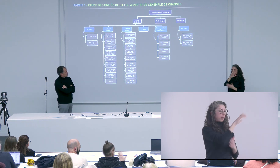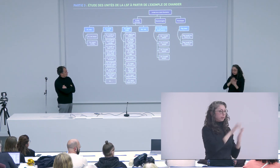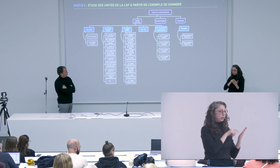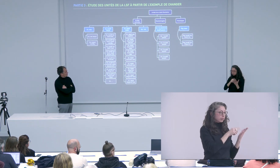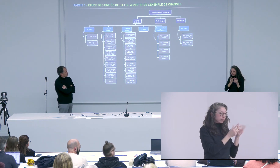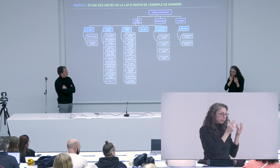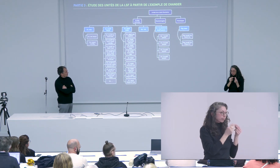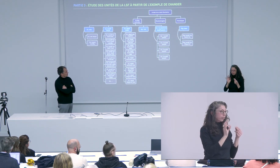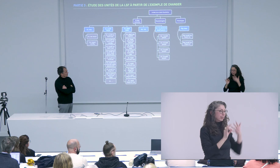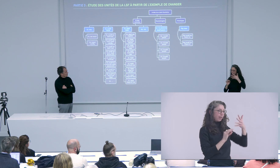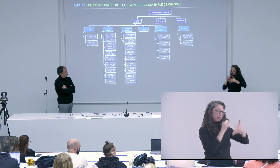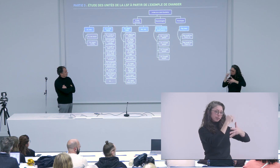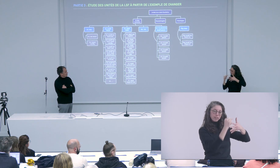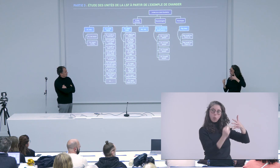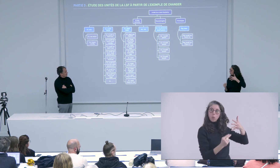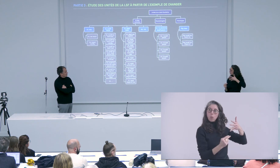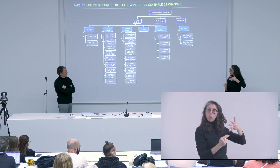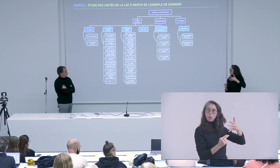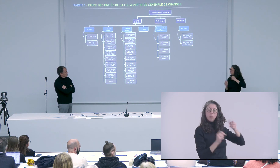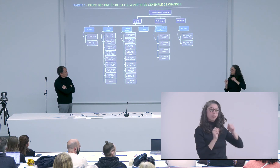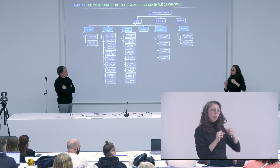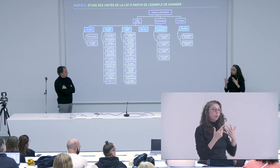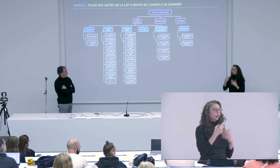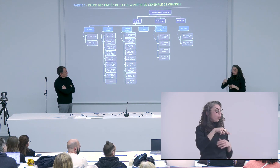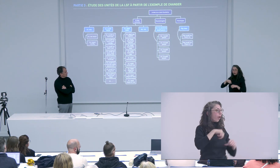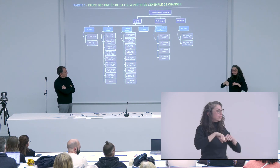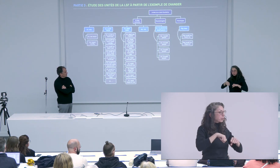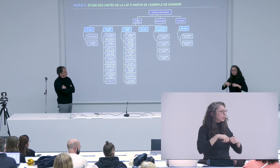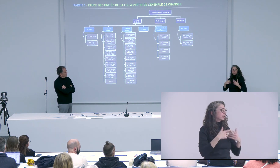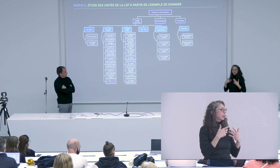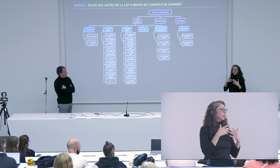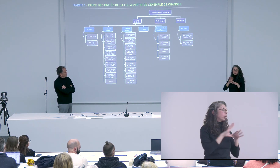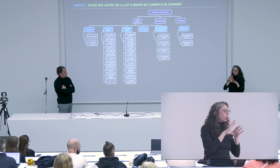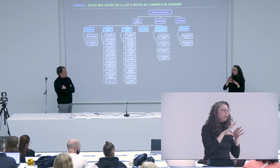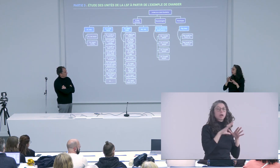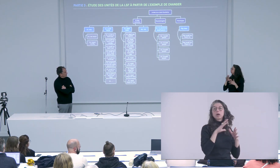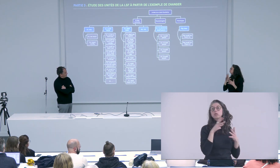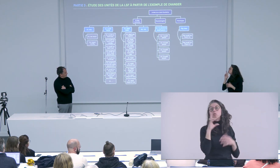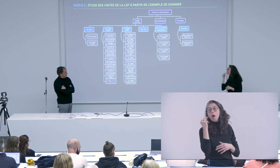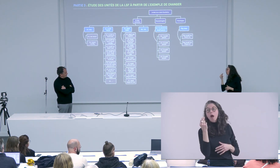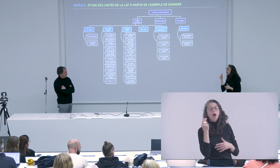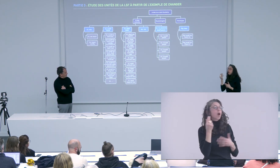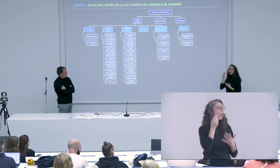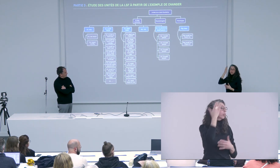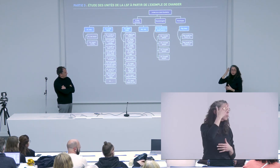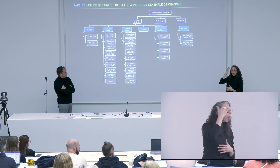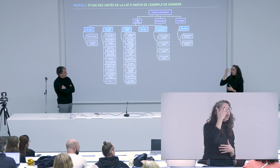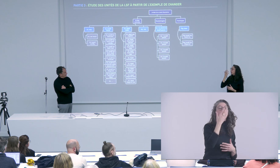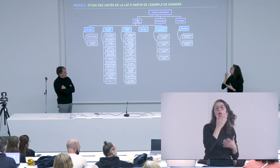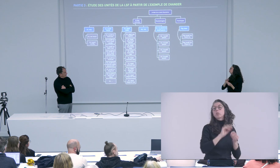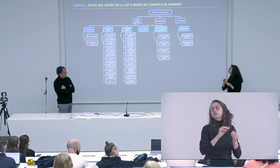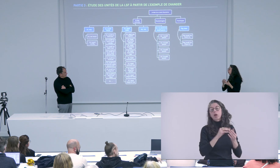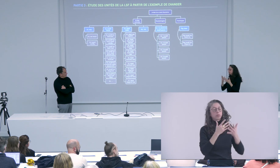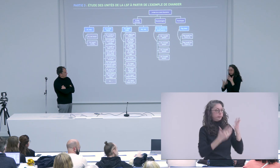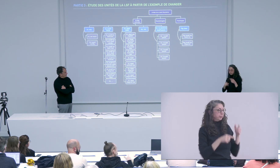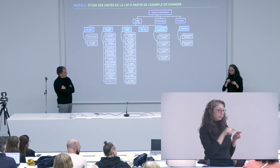je me suis plus inspiré de l'article de François sur les différentes classes dynamiques visuelles